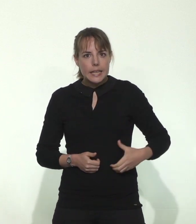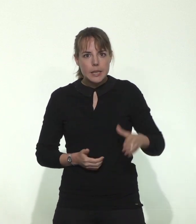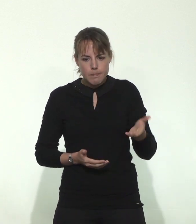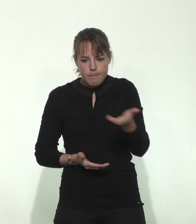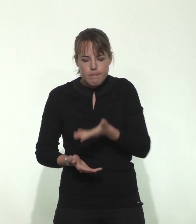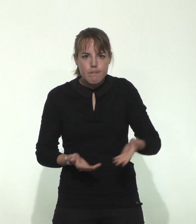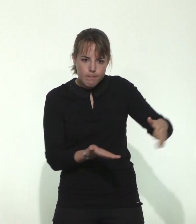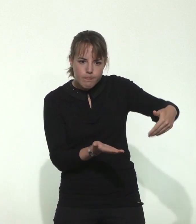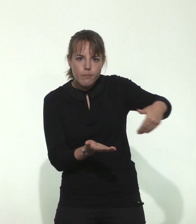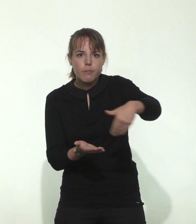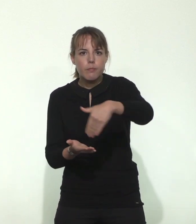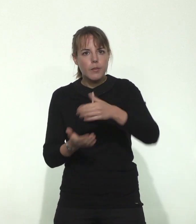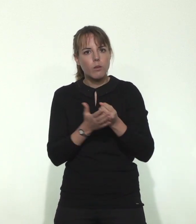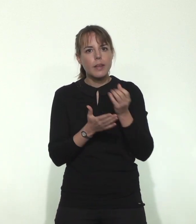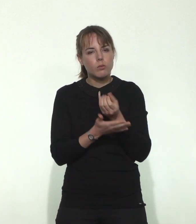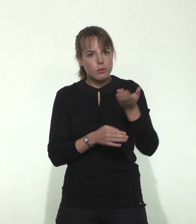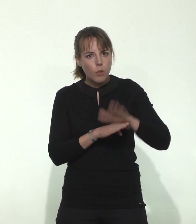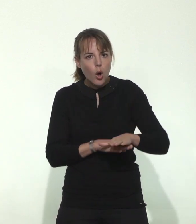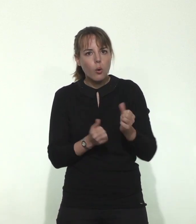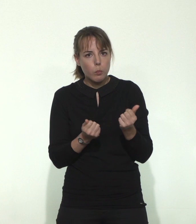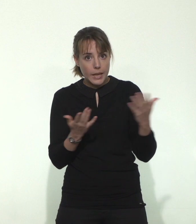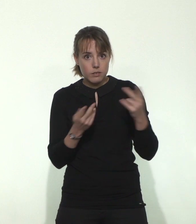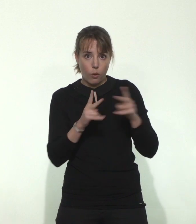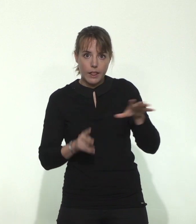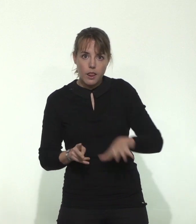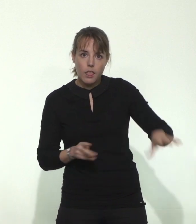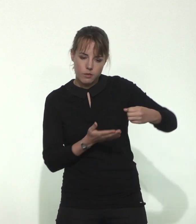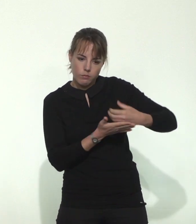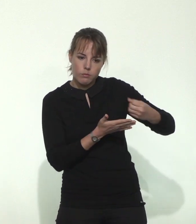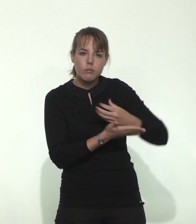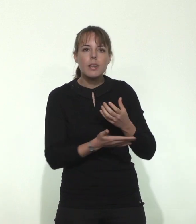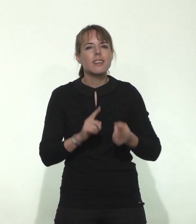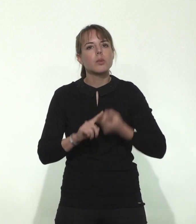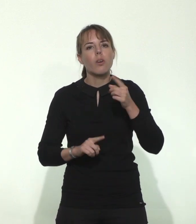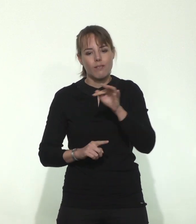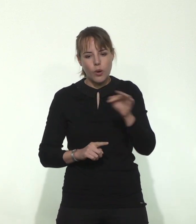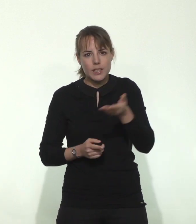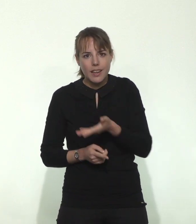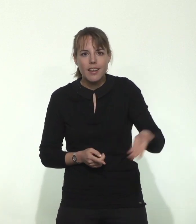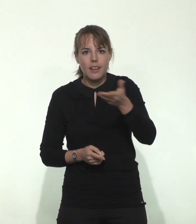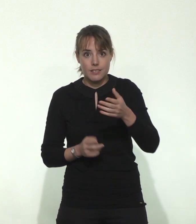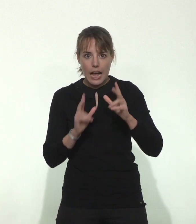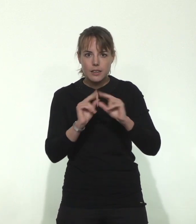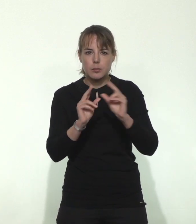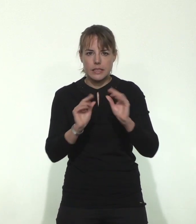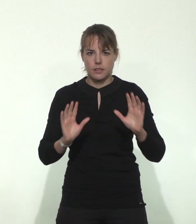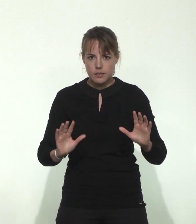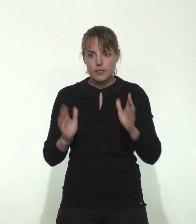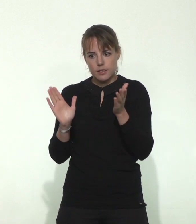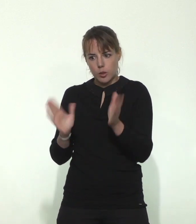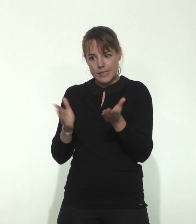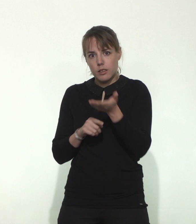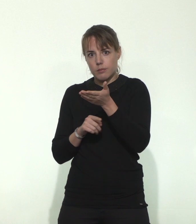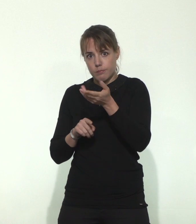temps réel la mortalité enregistrée dans les communes. Et il faut expliquer aux Français que les décès survenus à l'hôpital,